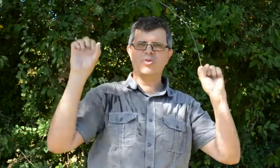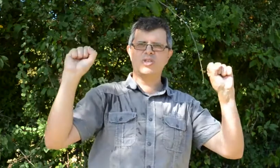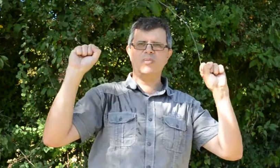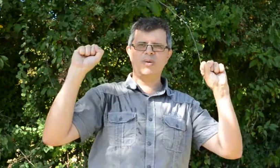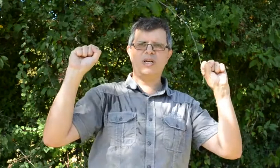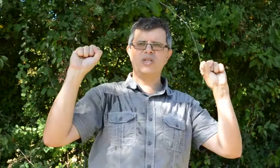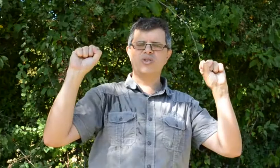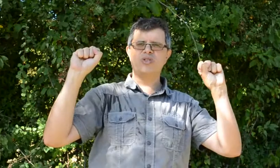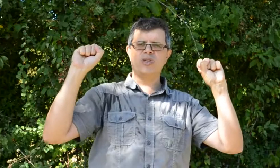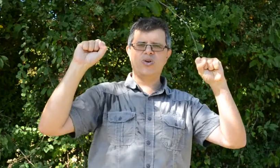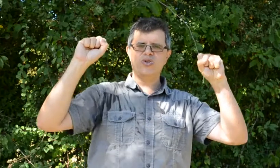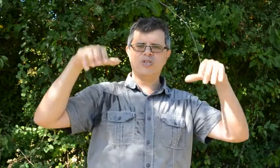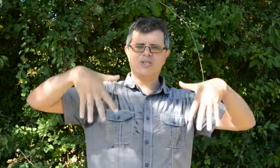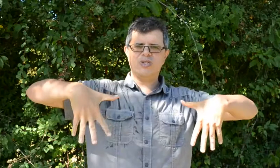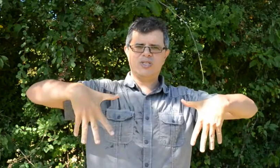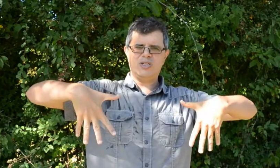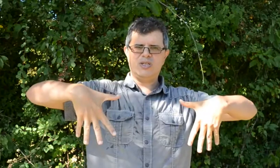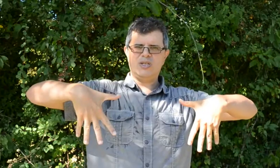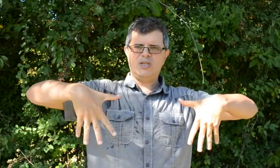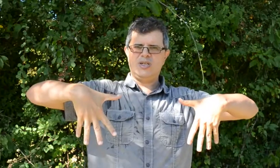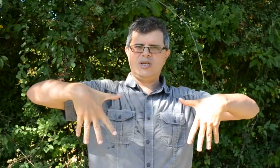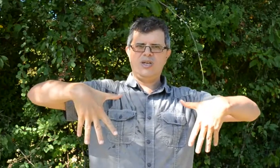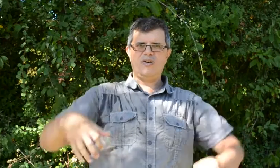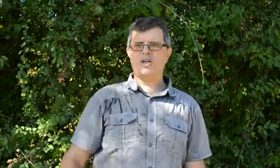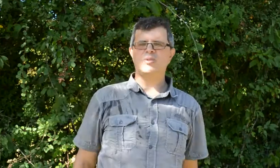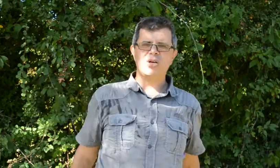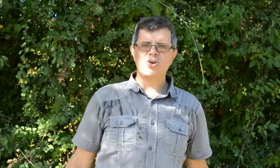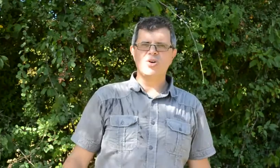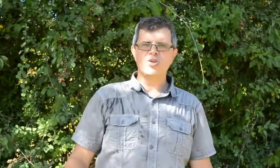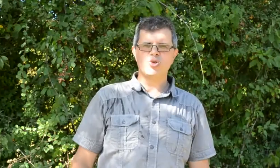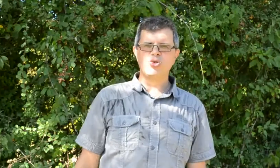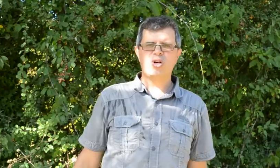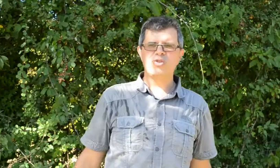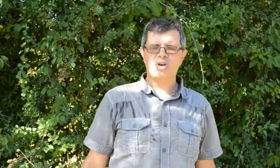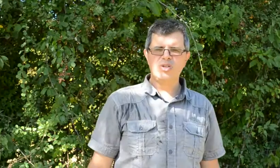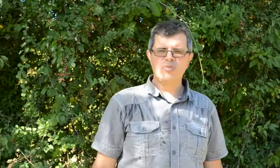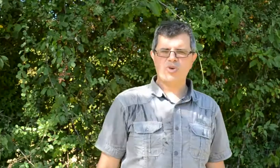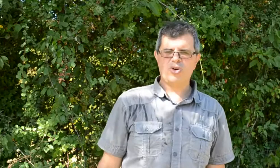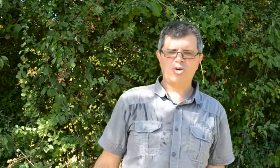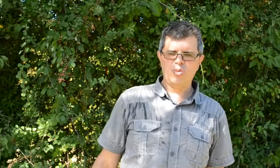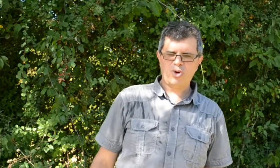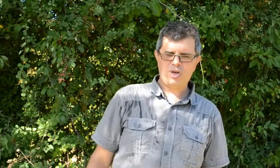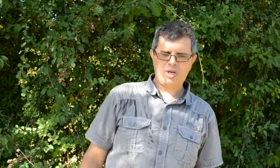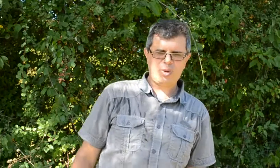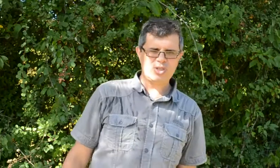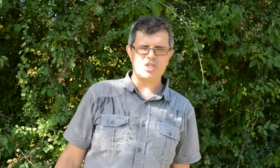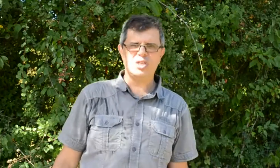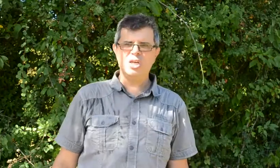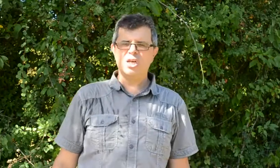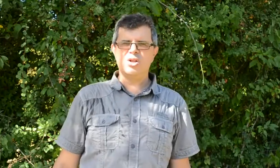mon système permet d'aller de 0 jusqu'à 110. Voilà, j'espère que ce tutoriel vous sera utile pour l'apprentissage de la